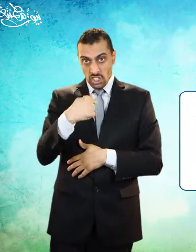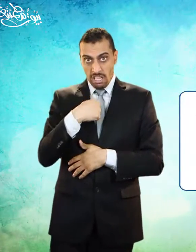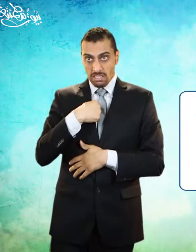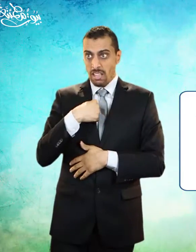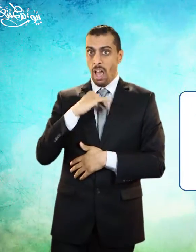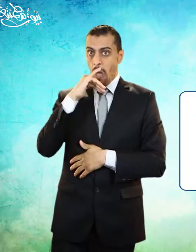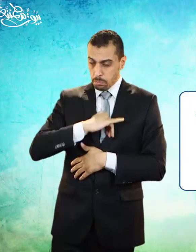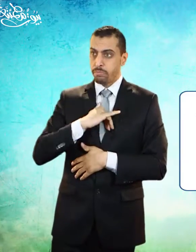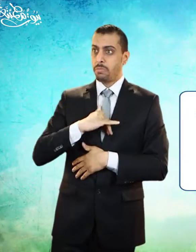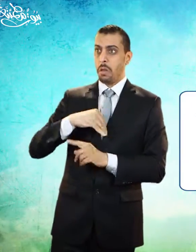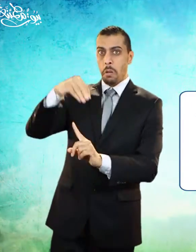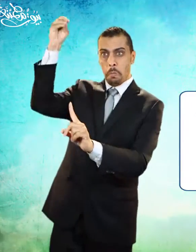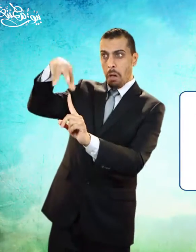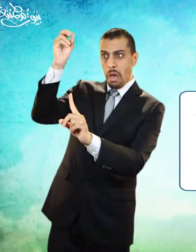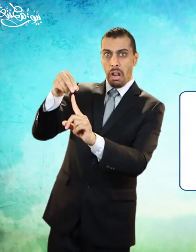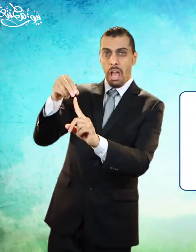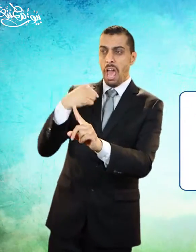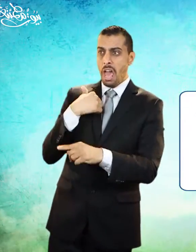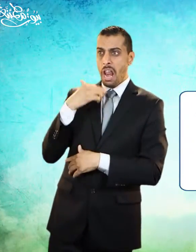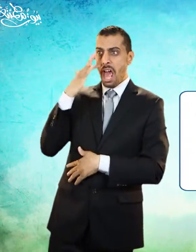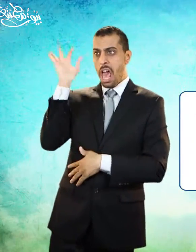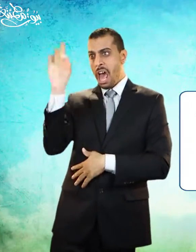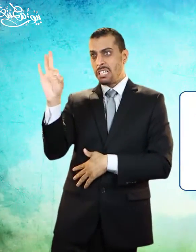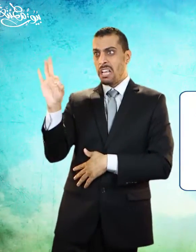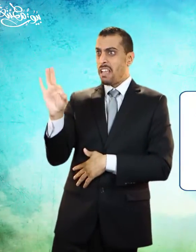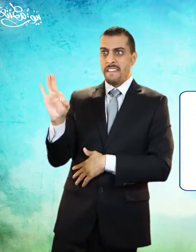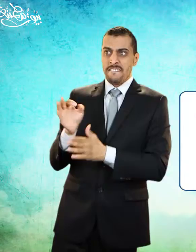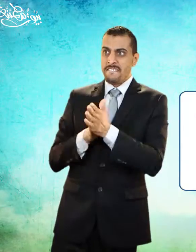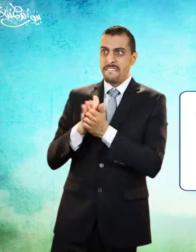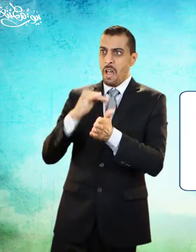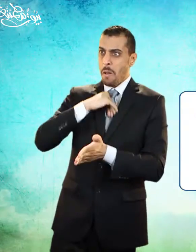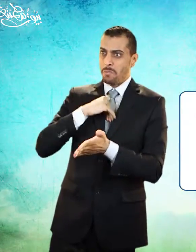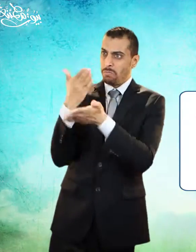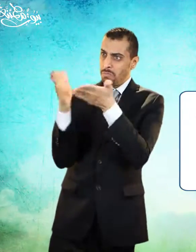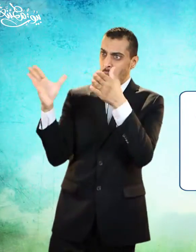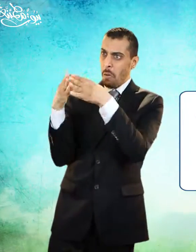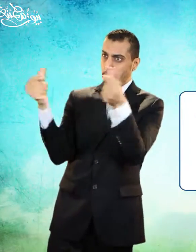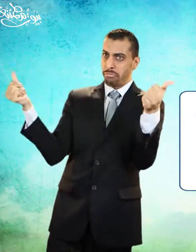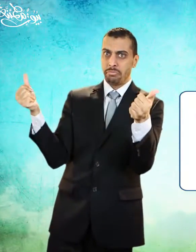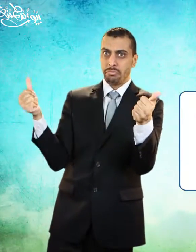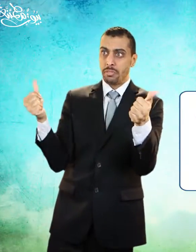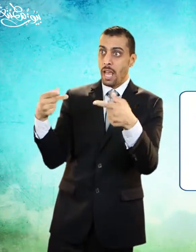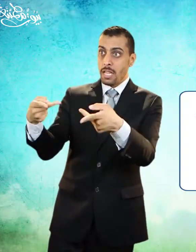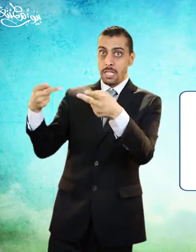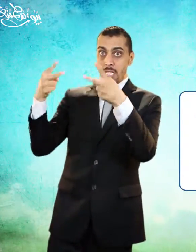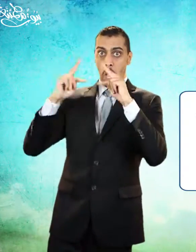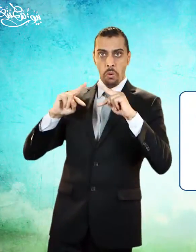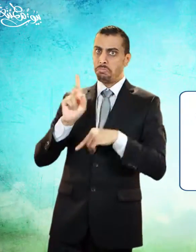الحاسد زوال النعمة عن المحسود وإن كان لا يحب أن تنتقل